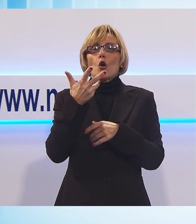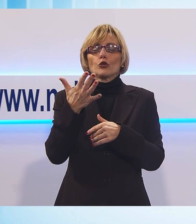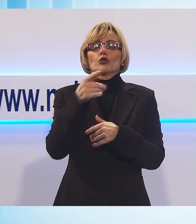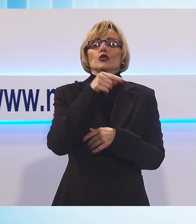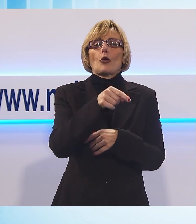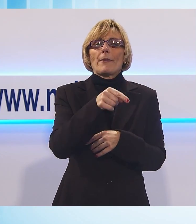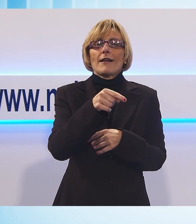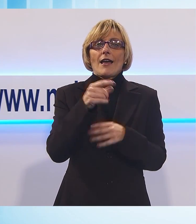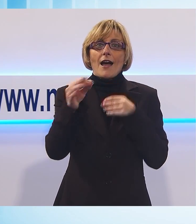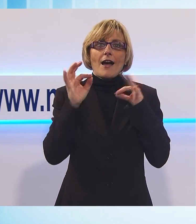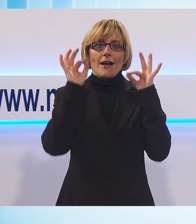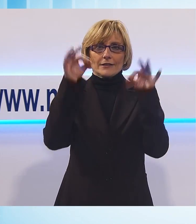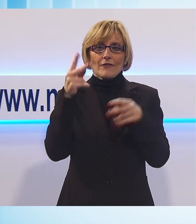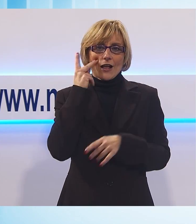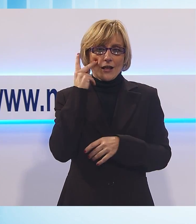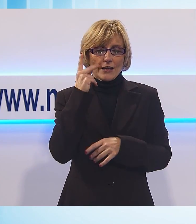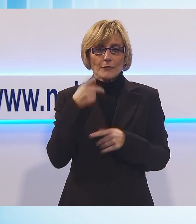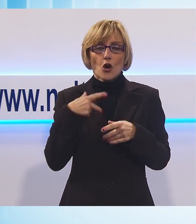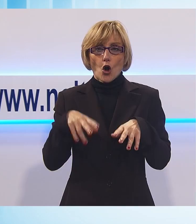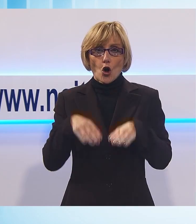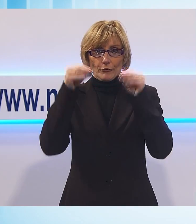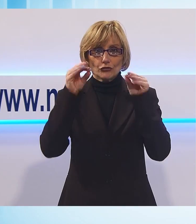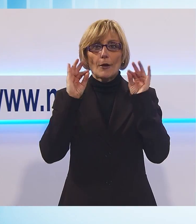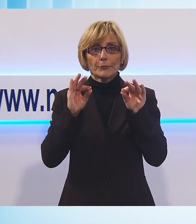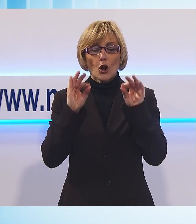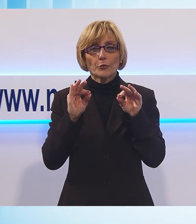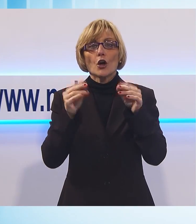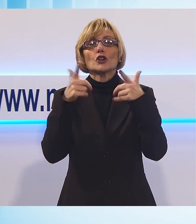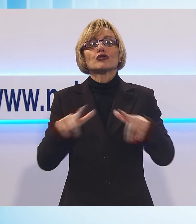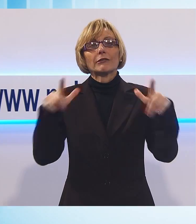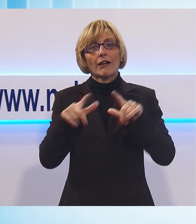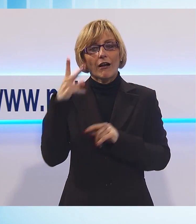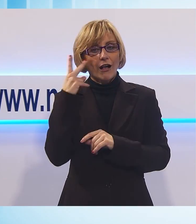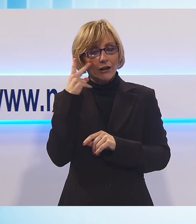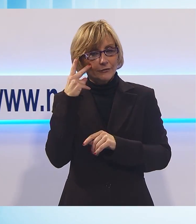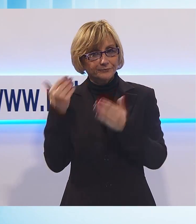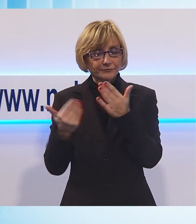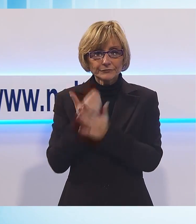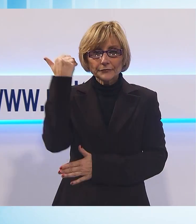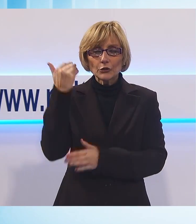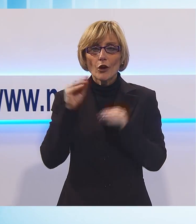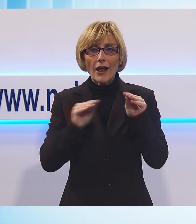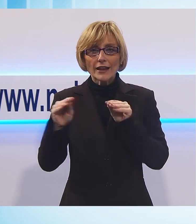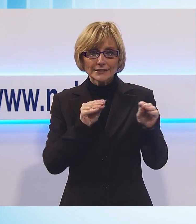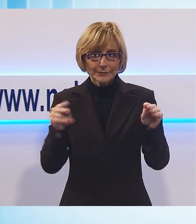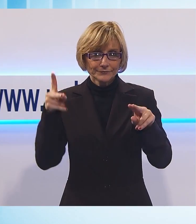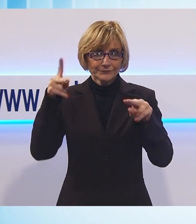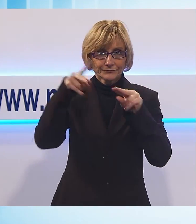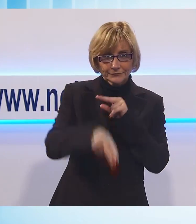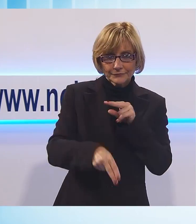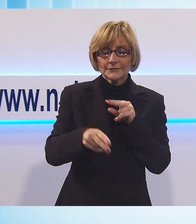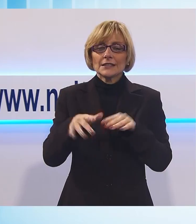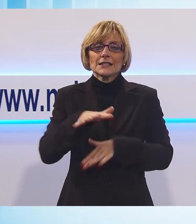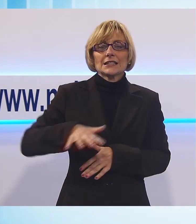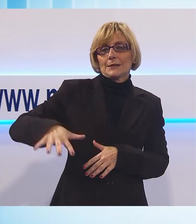Cittadella, e proprio a lei spetterà il compito di tagliare il nastro di inaugurazione del nuovo allestimento, l'Espace Gilbert, lo